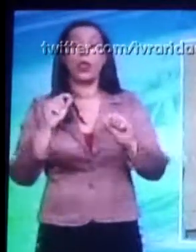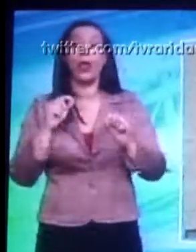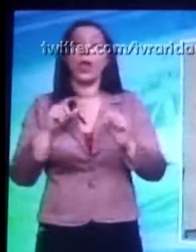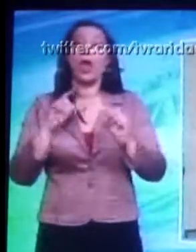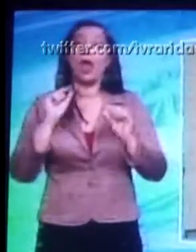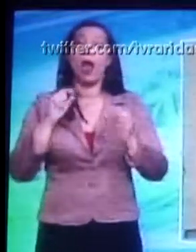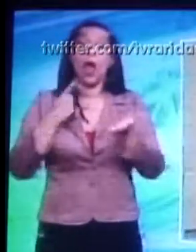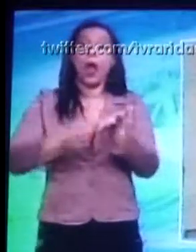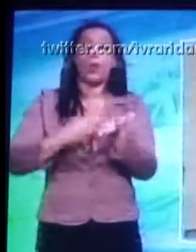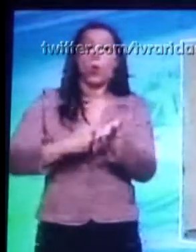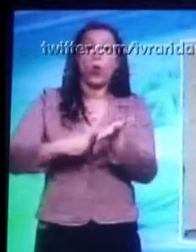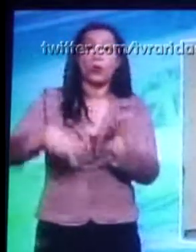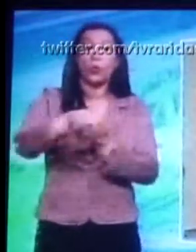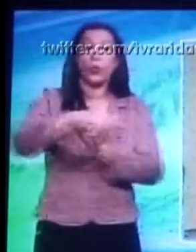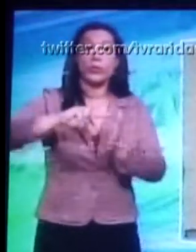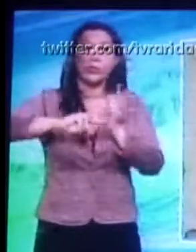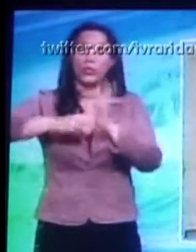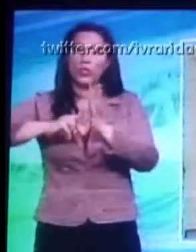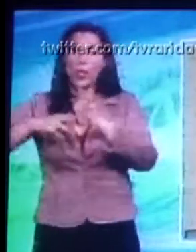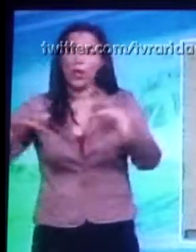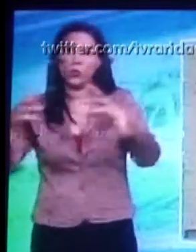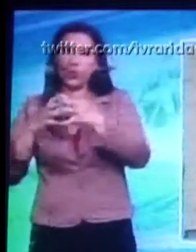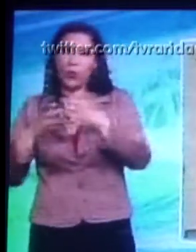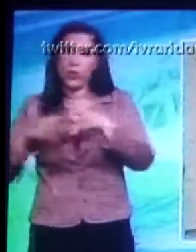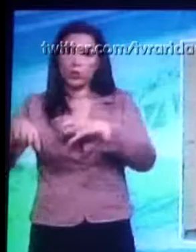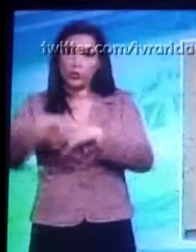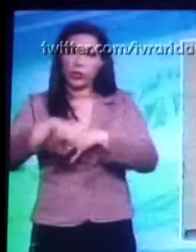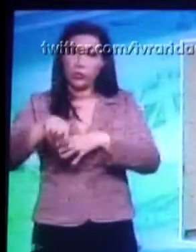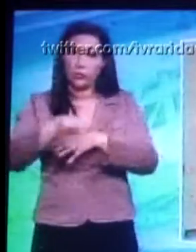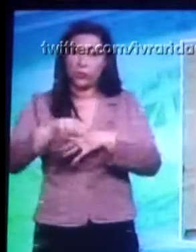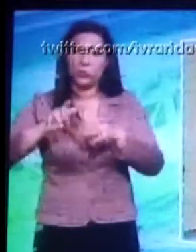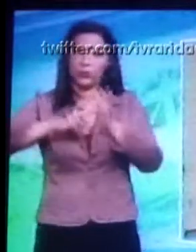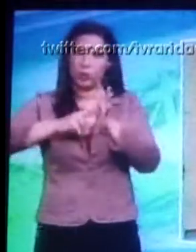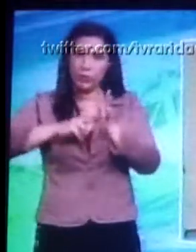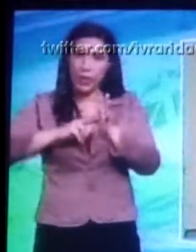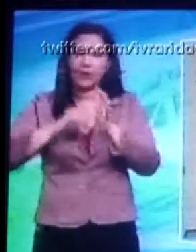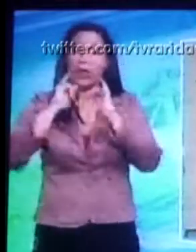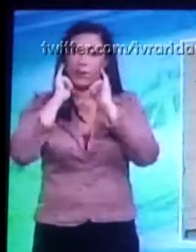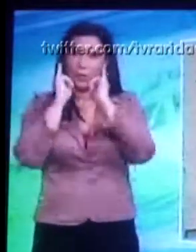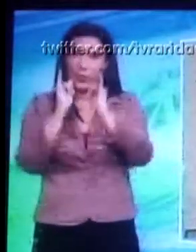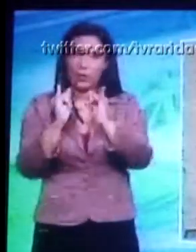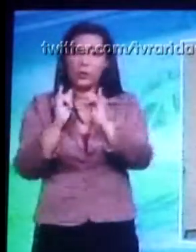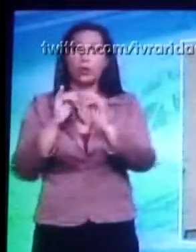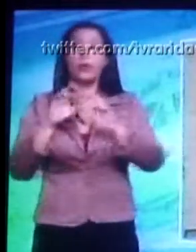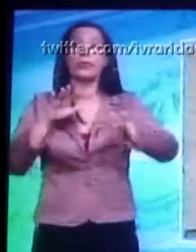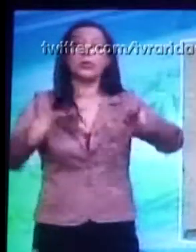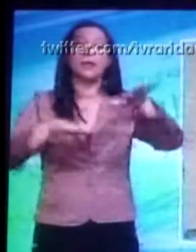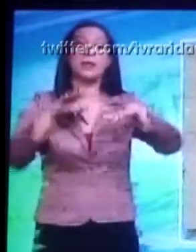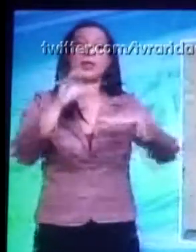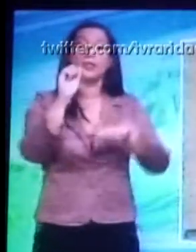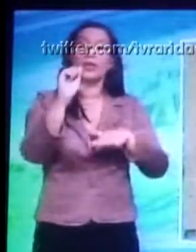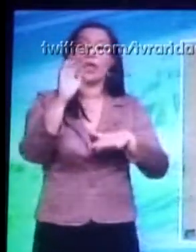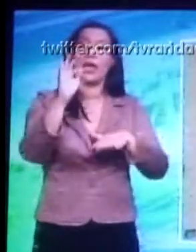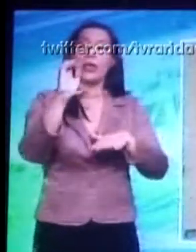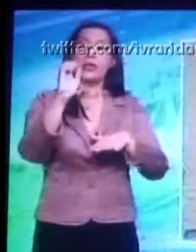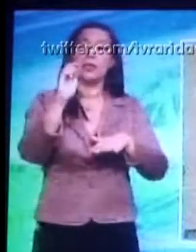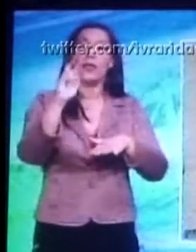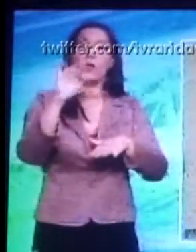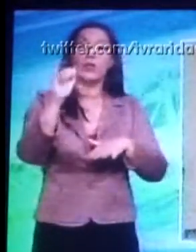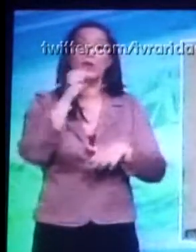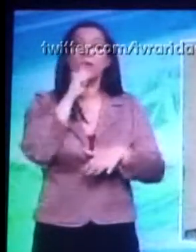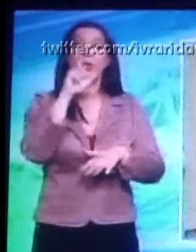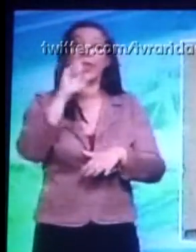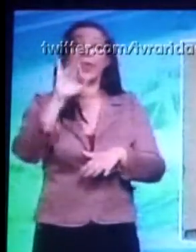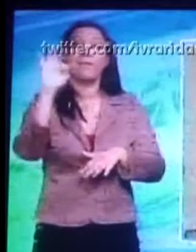nos acordos com os sindicatos, acordos coletivos e convenções coletivas. Os sindicatos preveem isso e variam de categoria pra categoria. Não existe uma lei